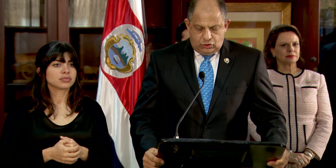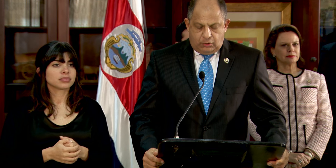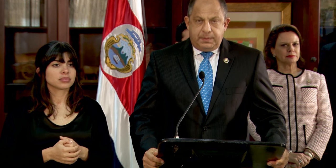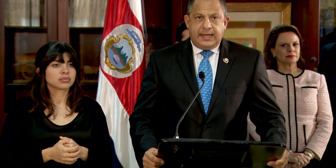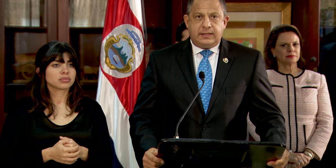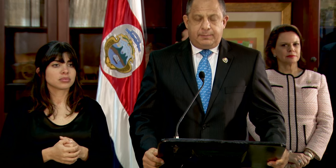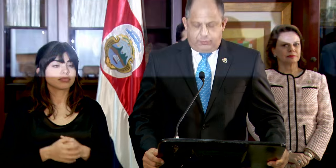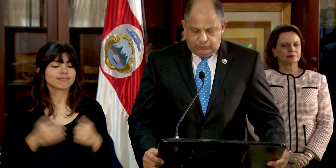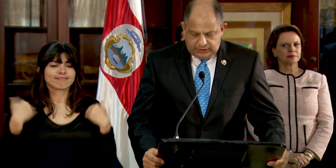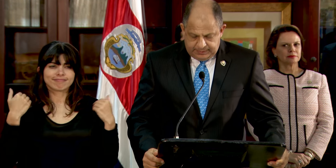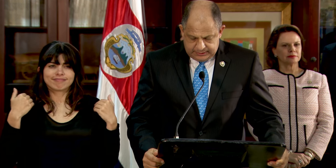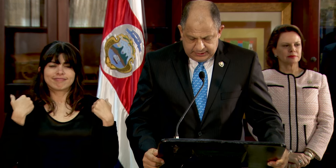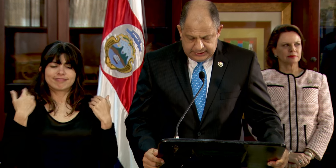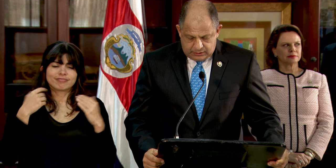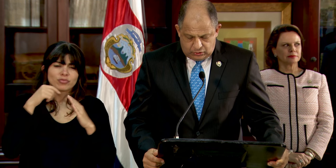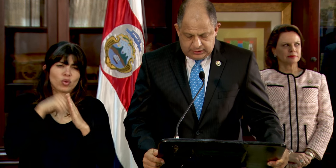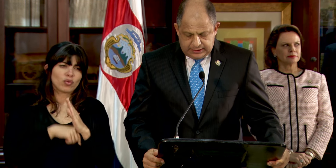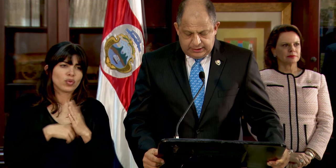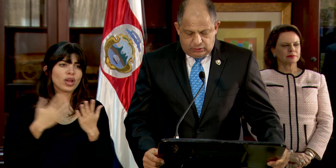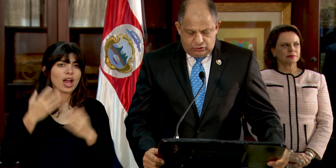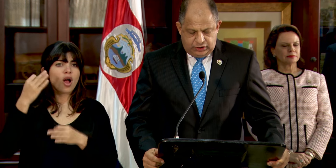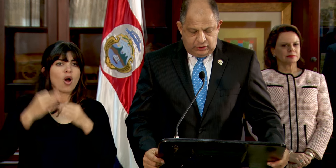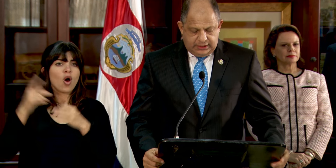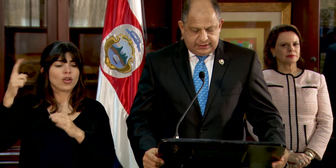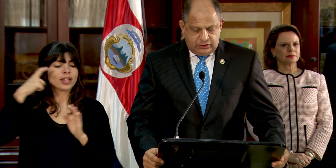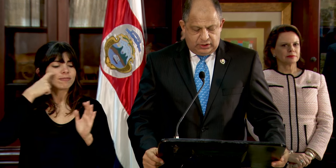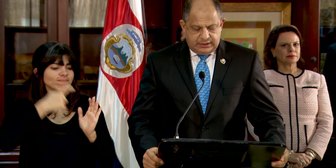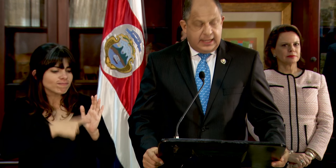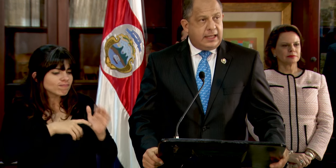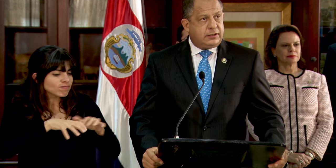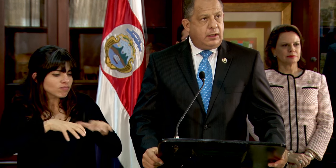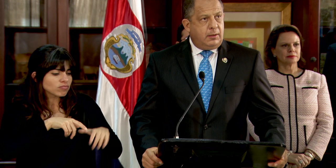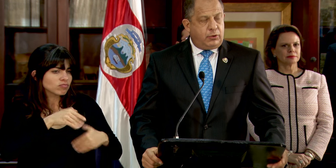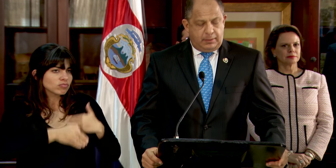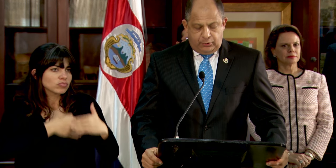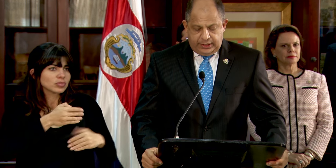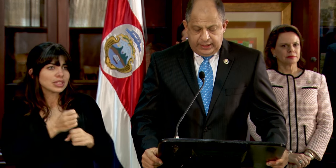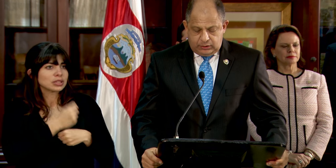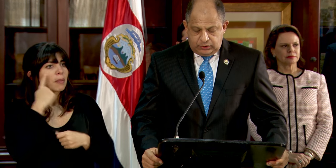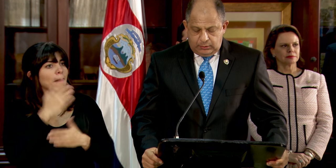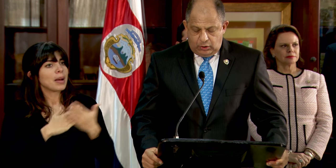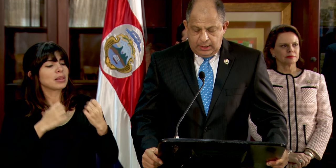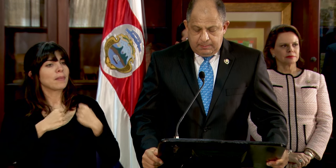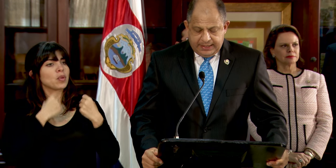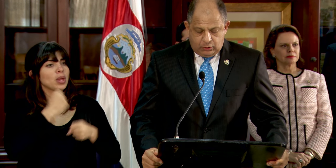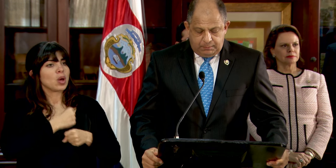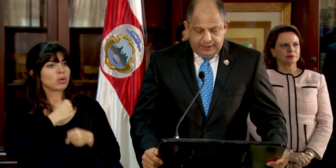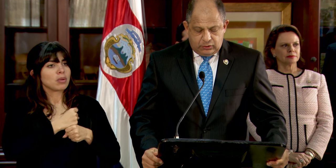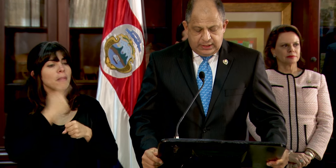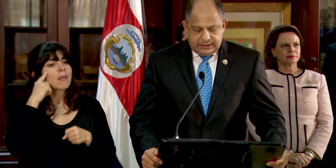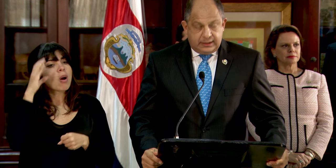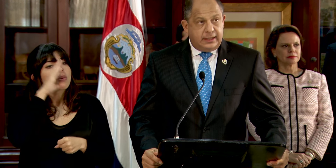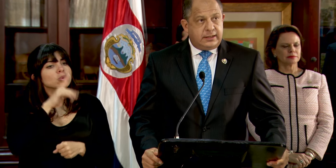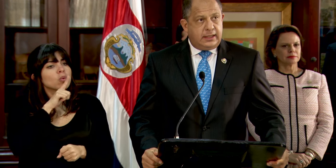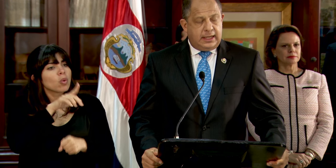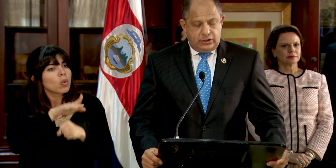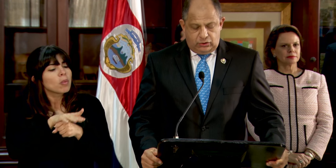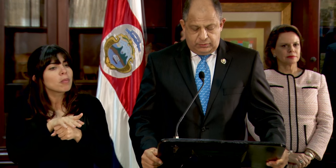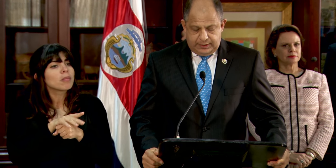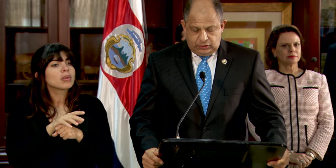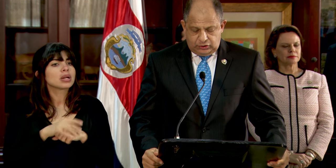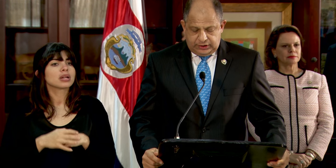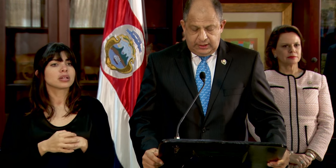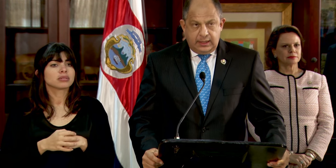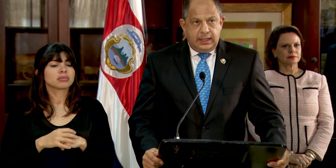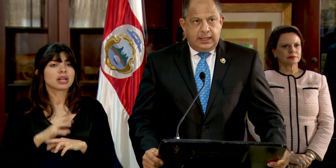Nos complace profundamente que la Corte haya reconocido las acciones dadas por el Poder Ejecutivo para cumplir con la sentencia del